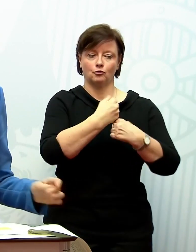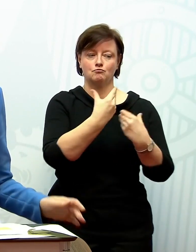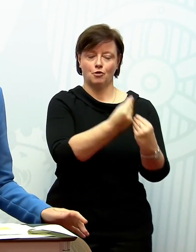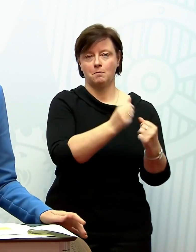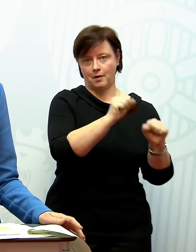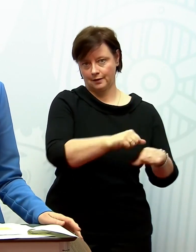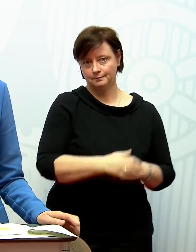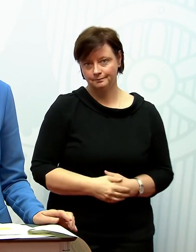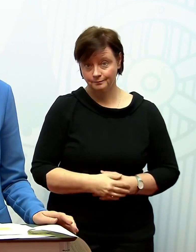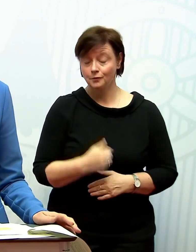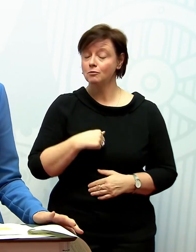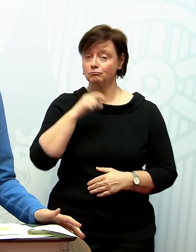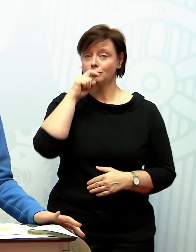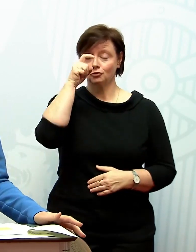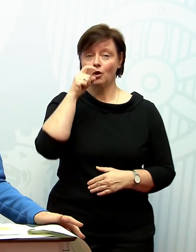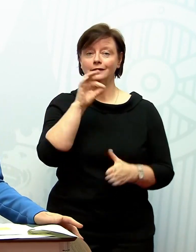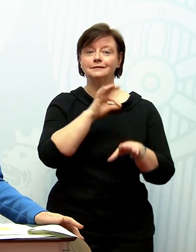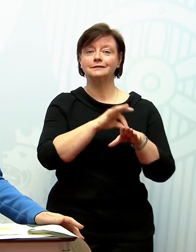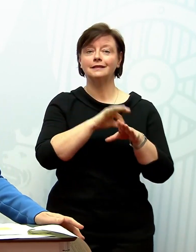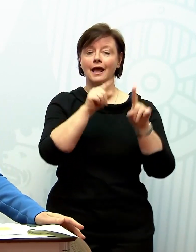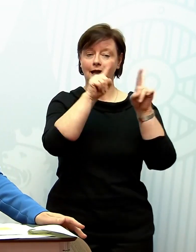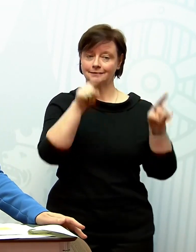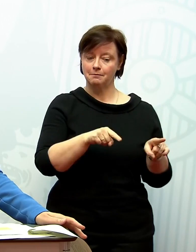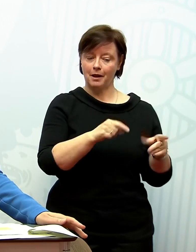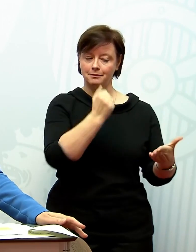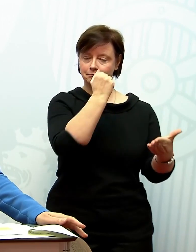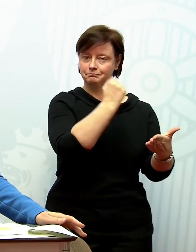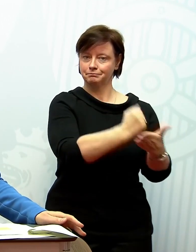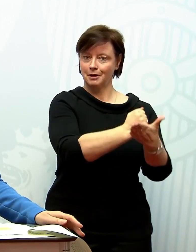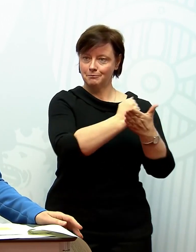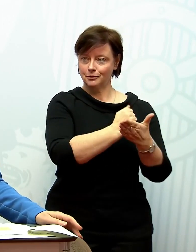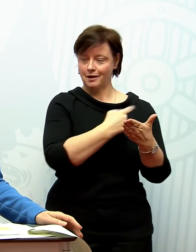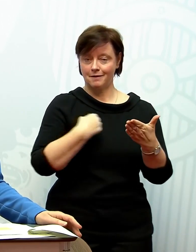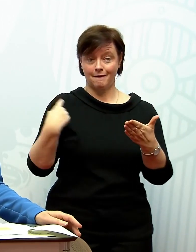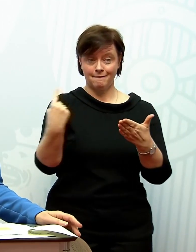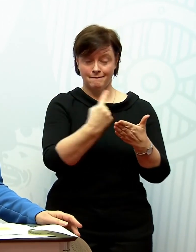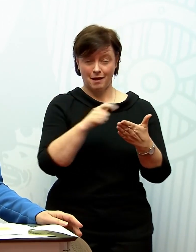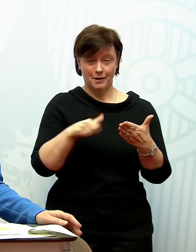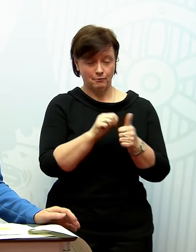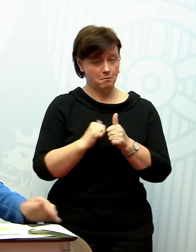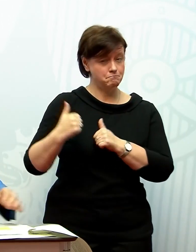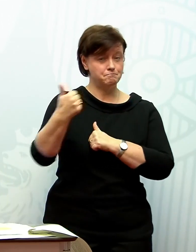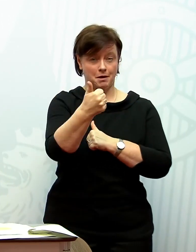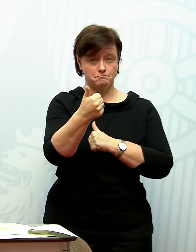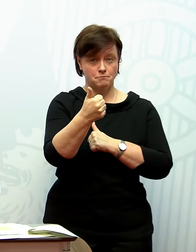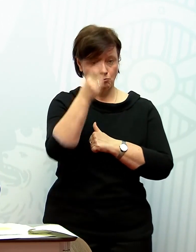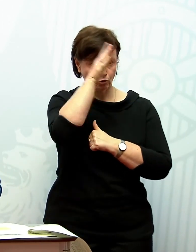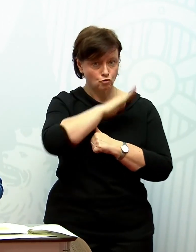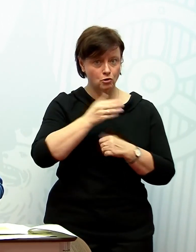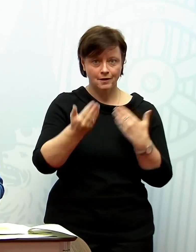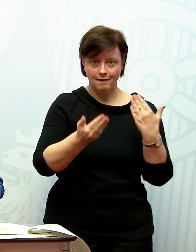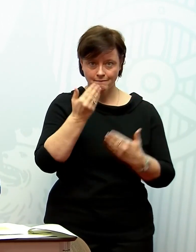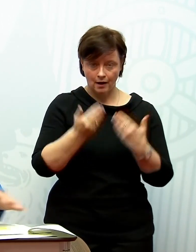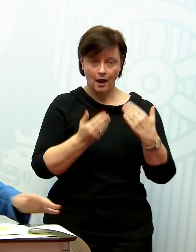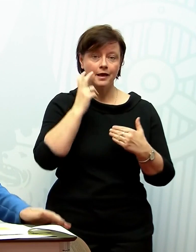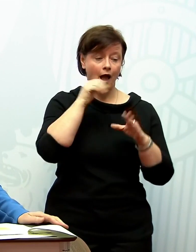auch sehr stolz darauf, dass das Ärzteblatt uns heute bescheinigt, dass wir im Bundesvergleich zur Spitzengruppe bei den Impfungen in